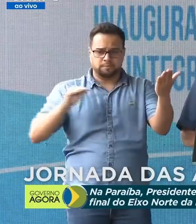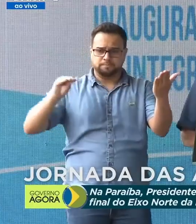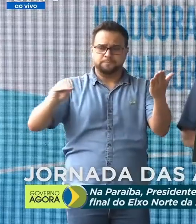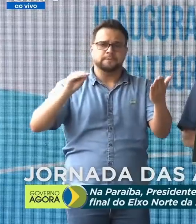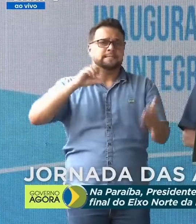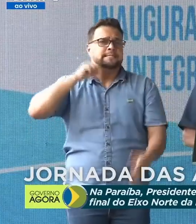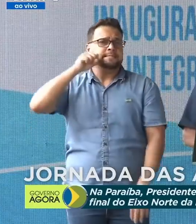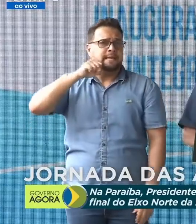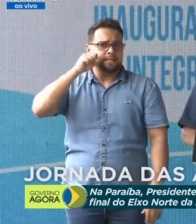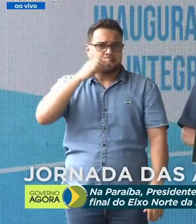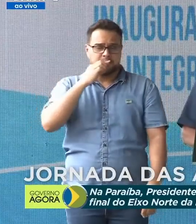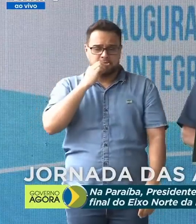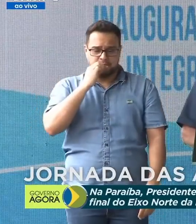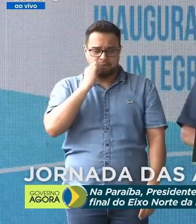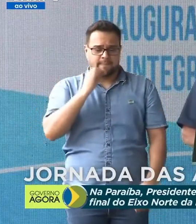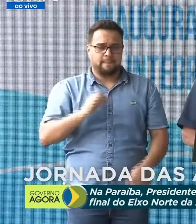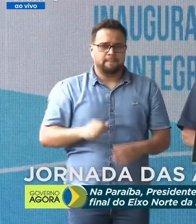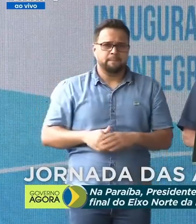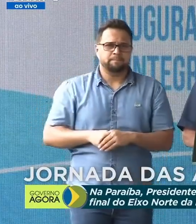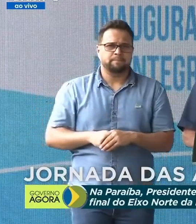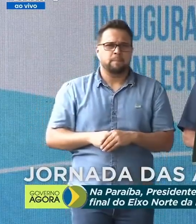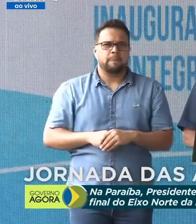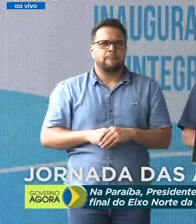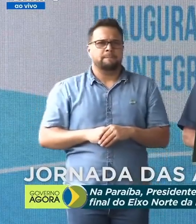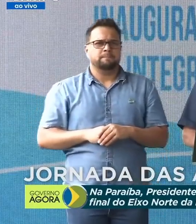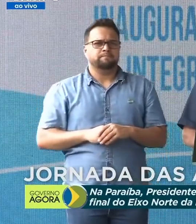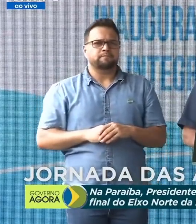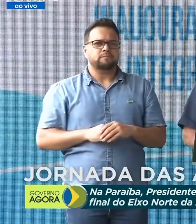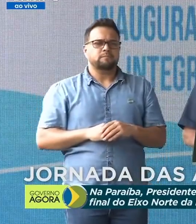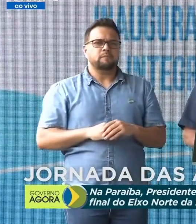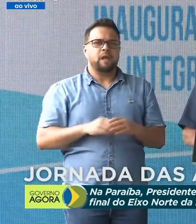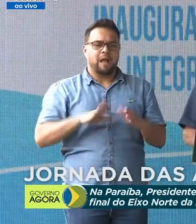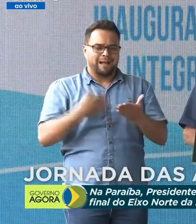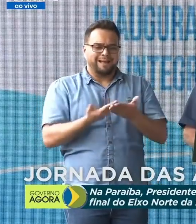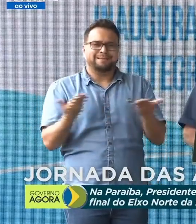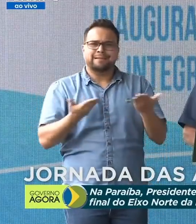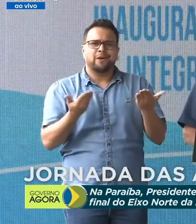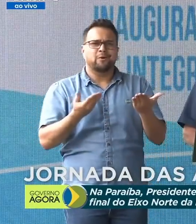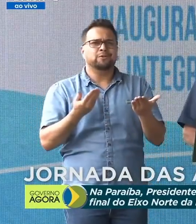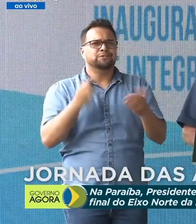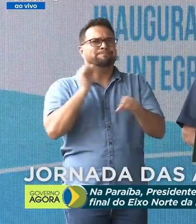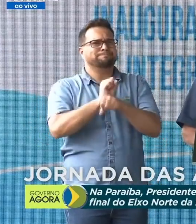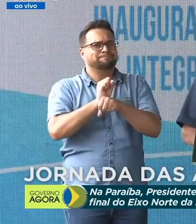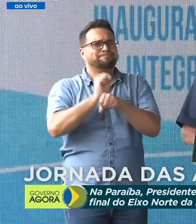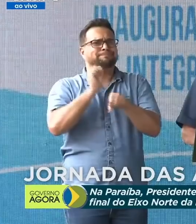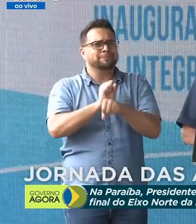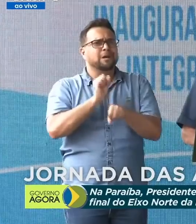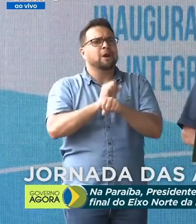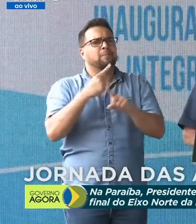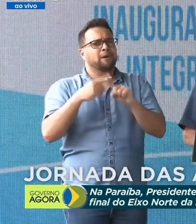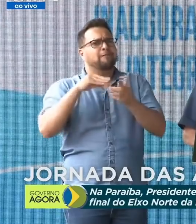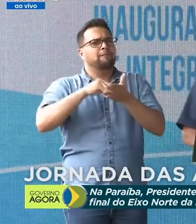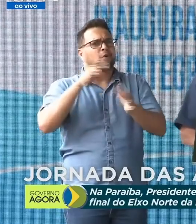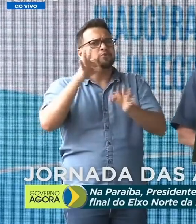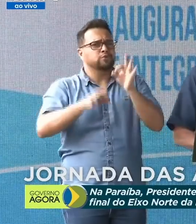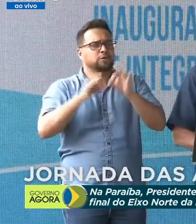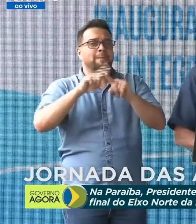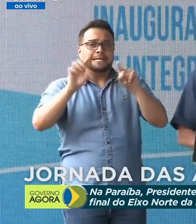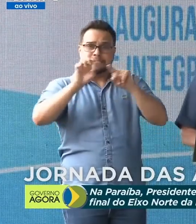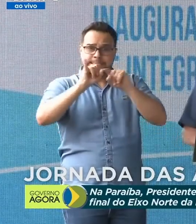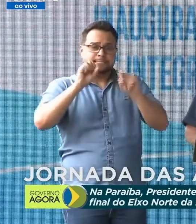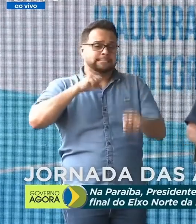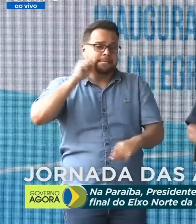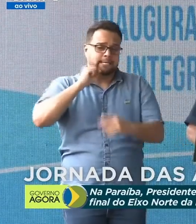onde a Câmara pode chegar. Não nos atende ainda porque não faz justiça. Mas, caso o Senado venha aprovar,